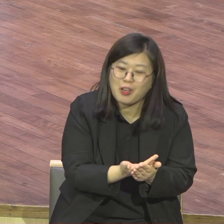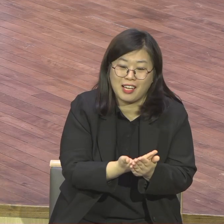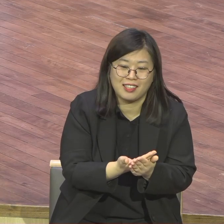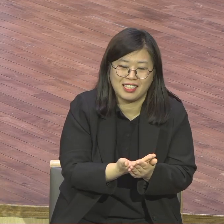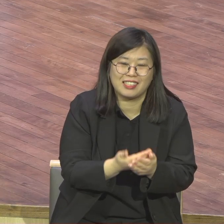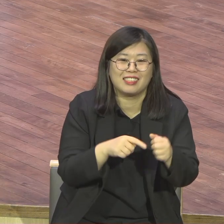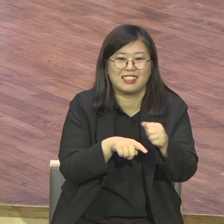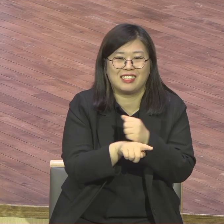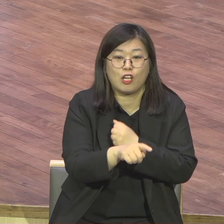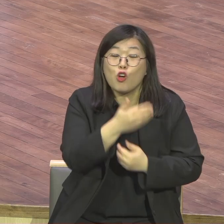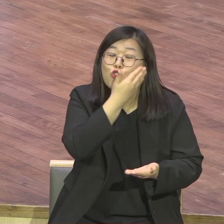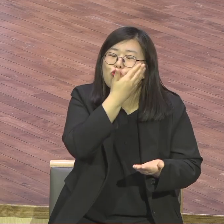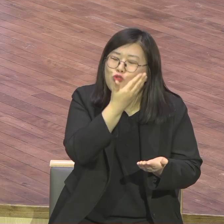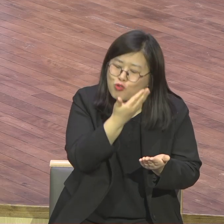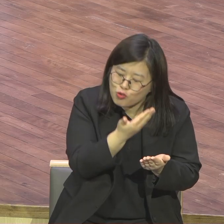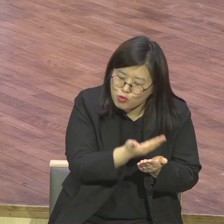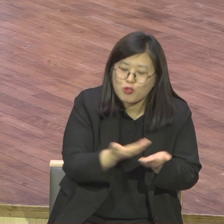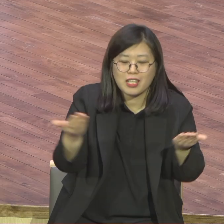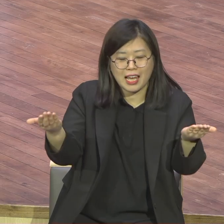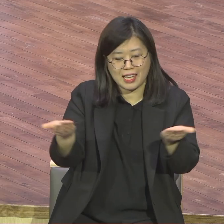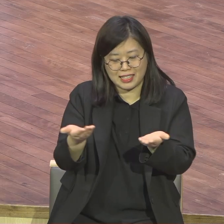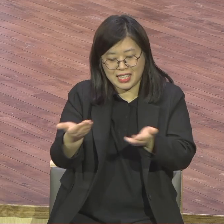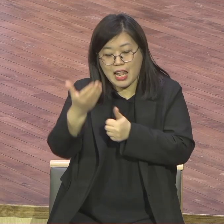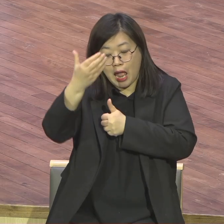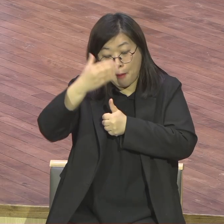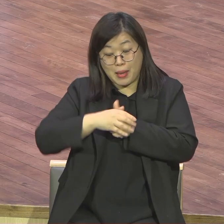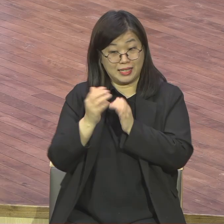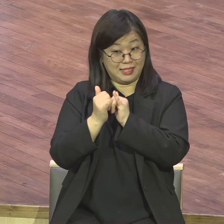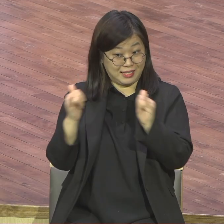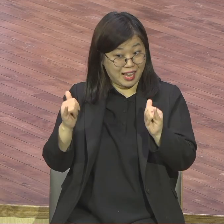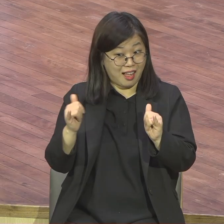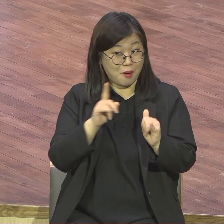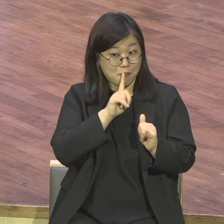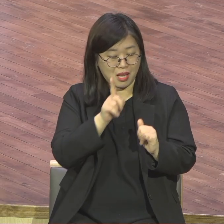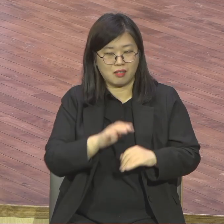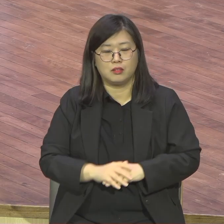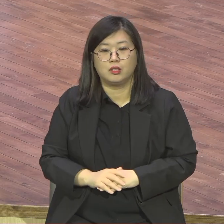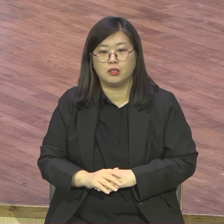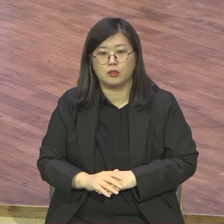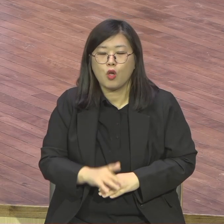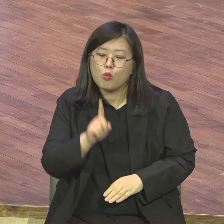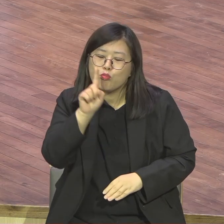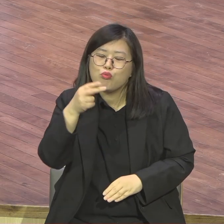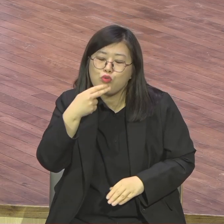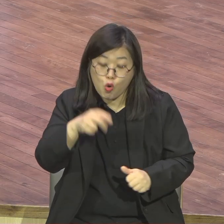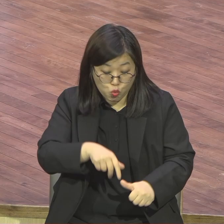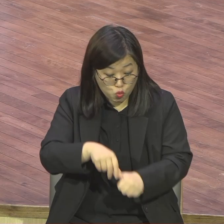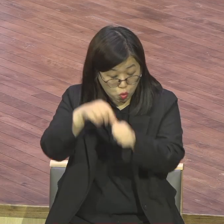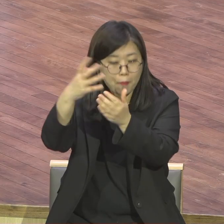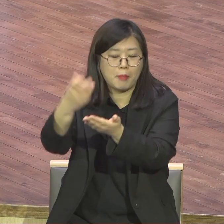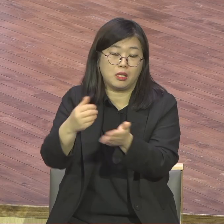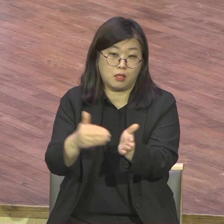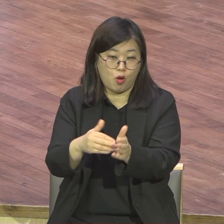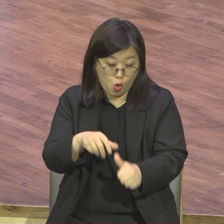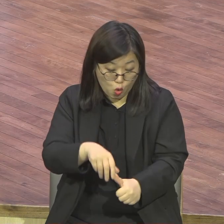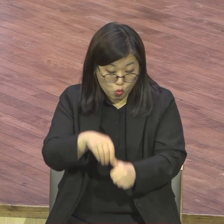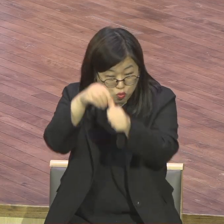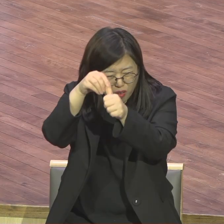볼 수가 있죠. 구원은 공짜로 받잖아요. 구원은 다 받았어요. 예수를 믿으면 구원받았어요. 성질이